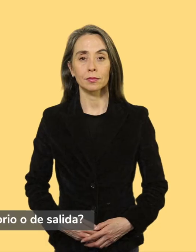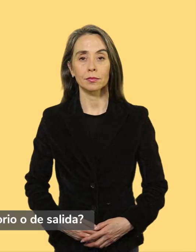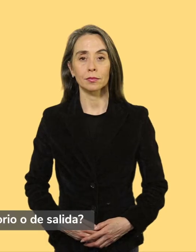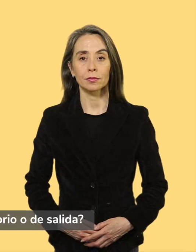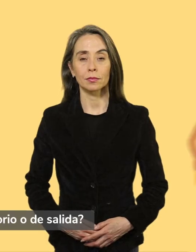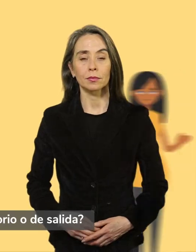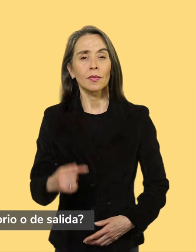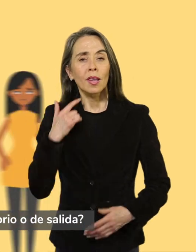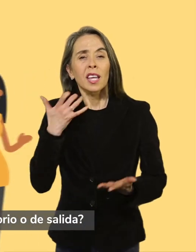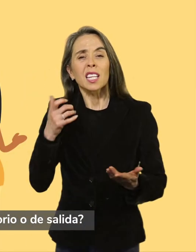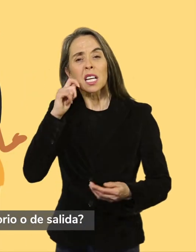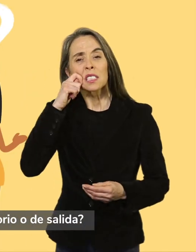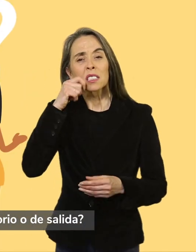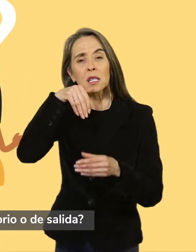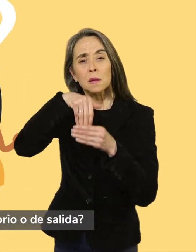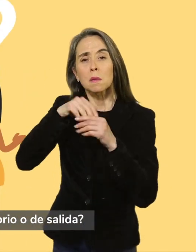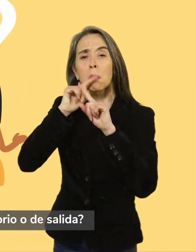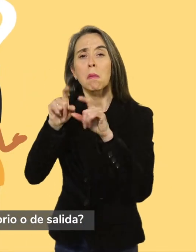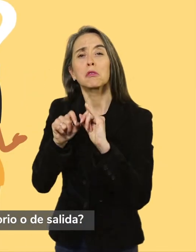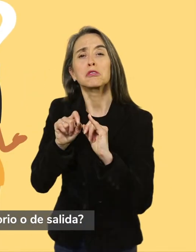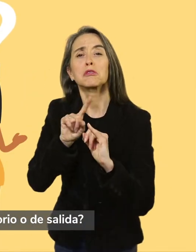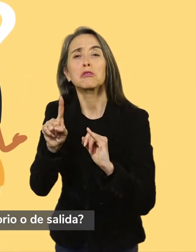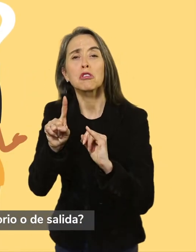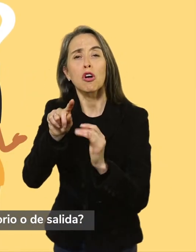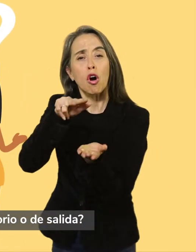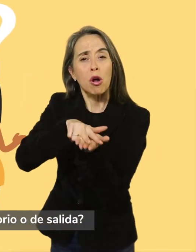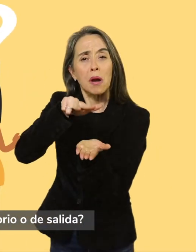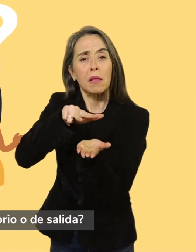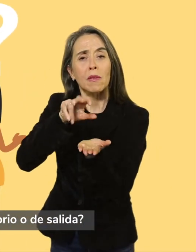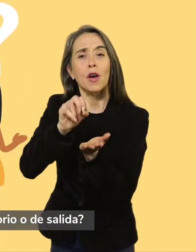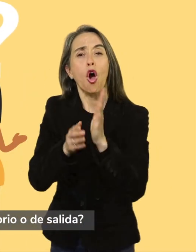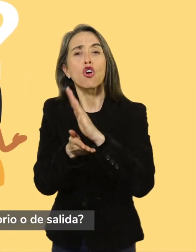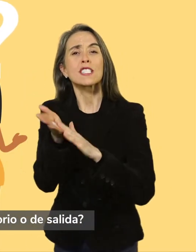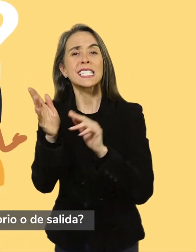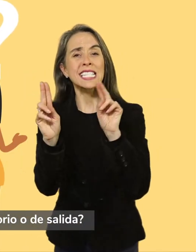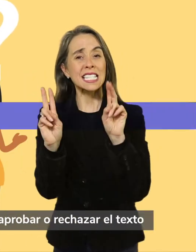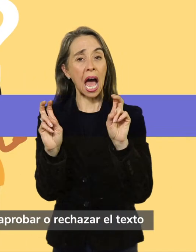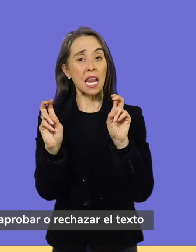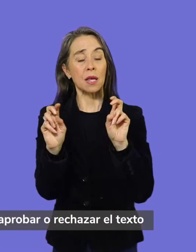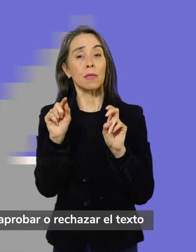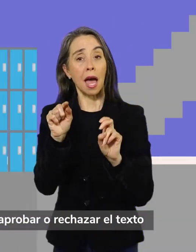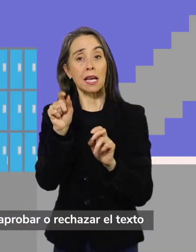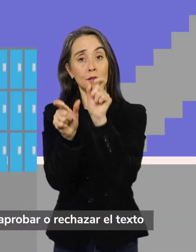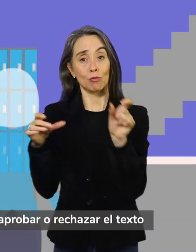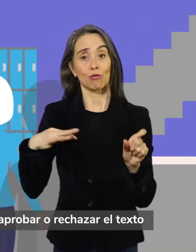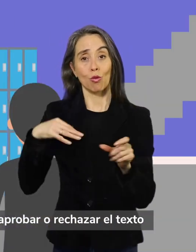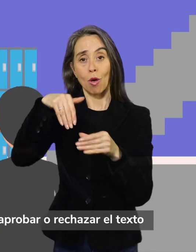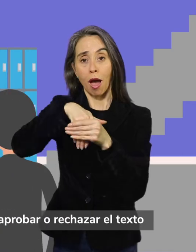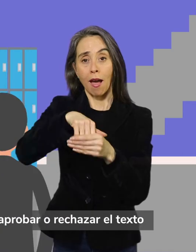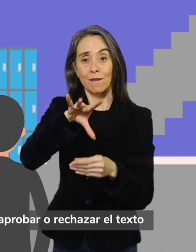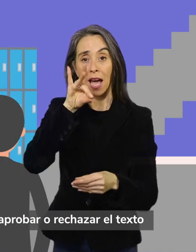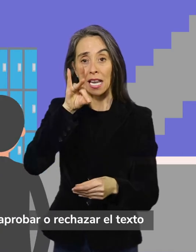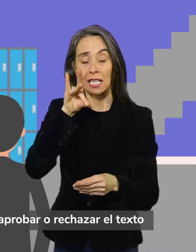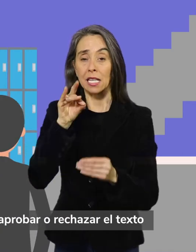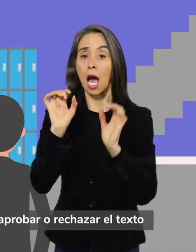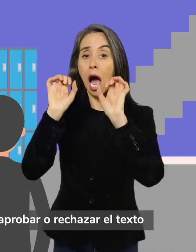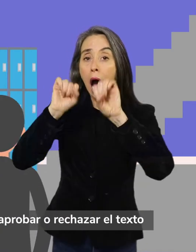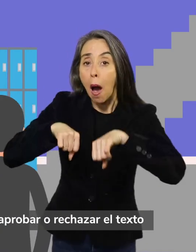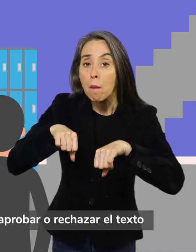¿Qué es el plebiscito ratificatorio o de salida? Es la elección ciudadana que se hará para aprobar o rechazar